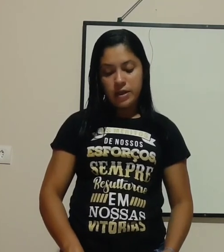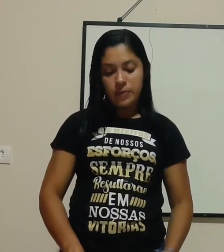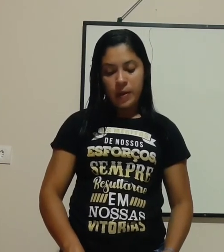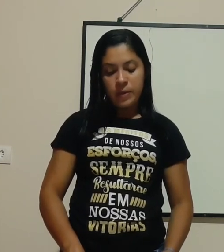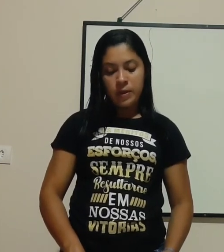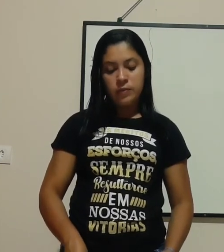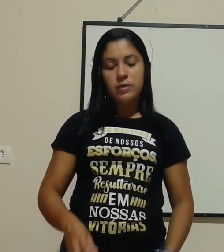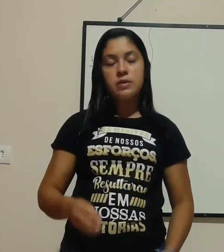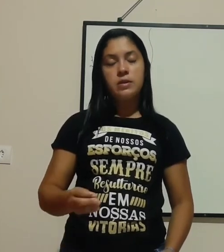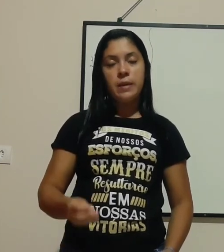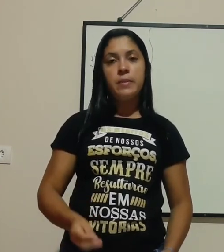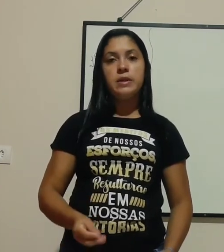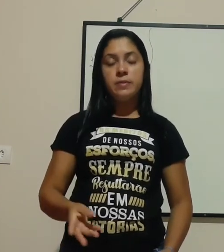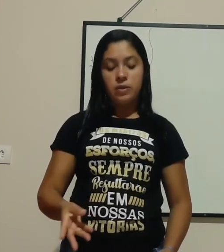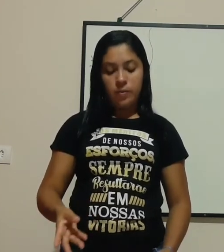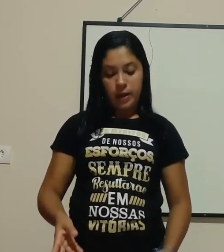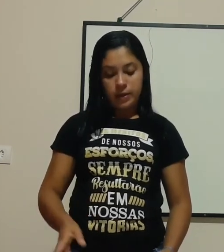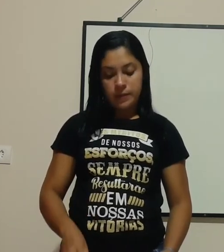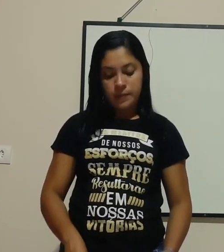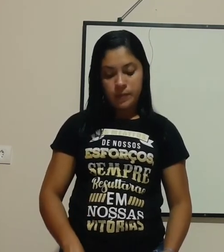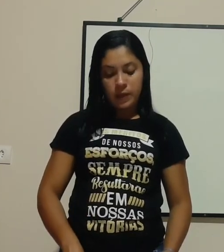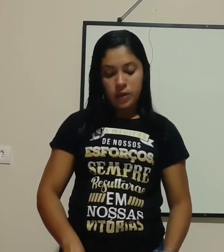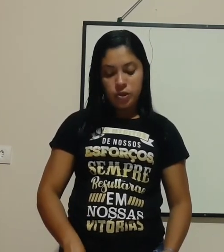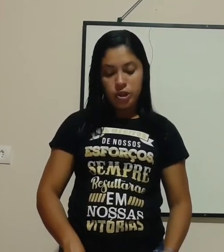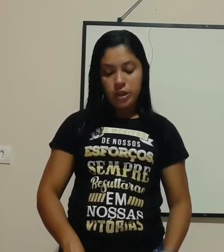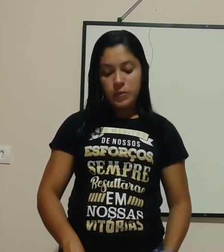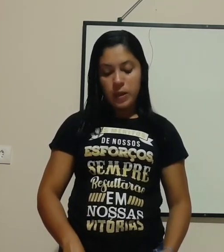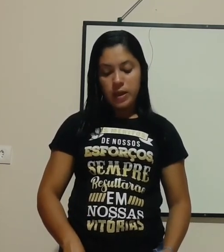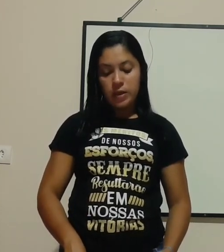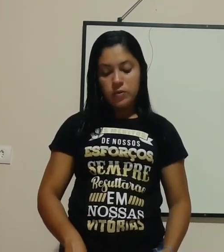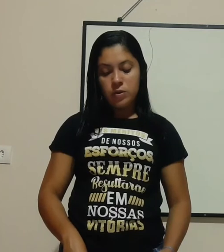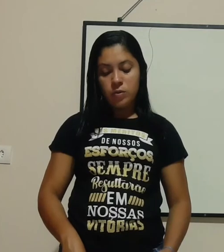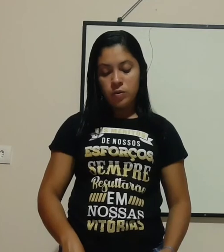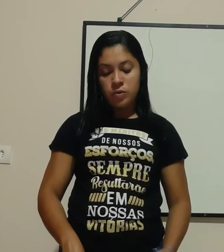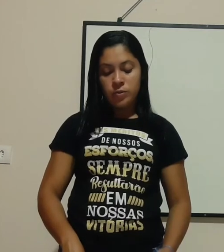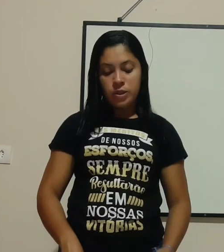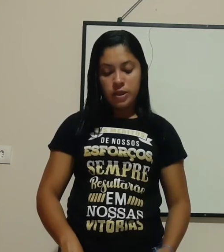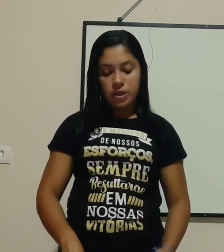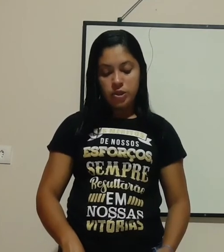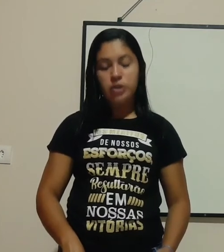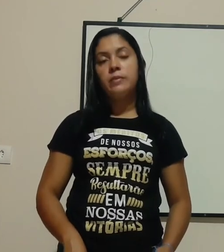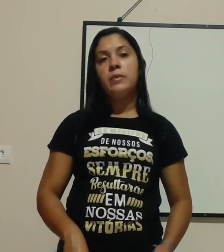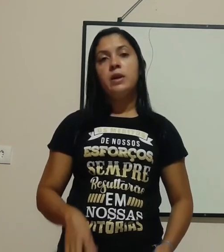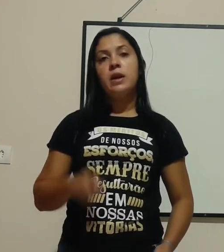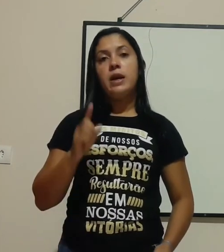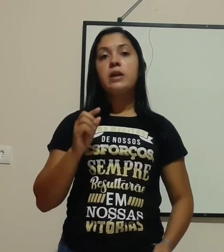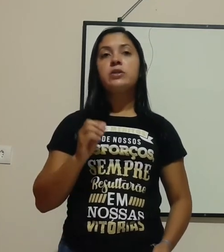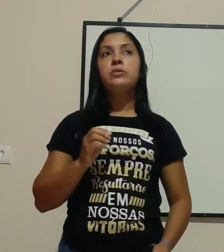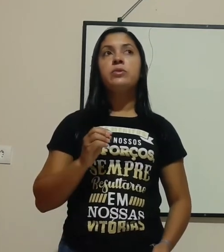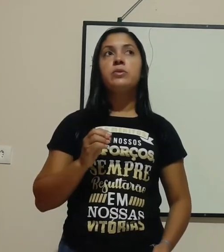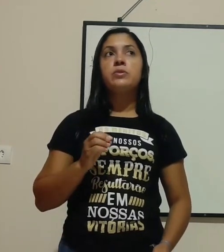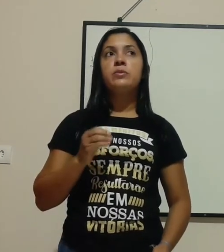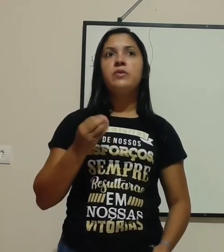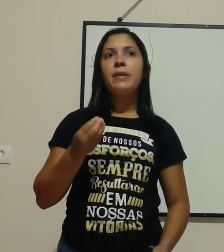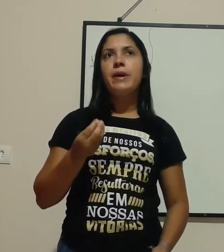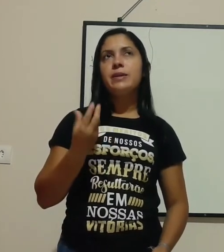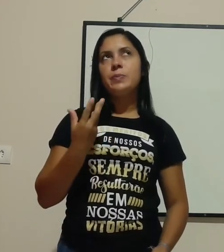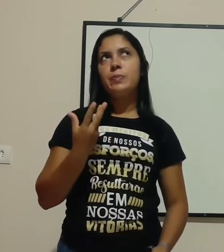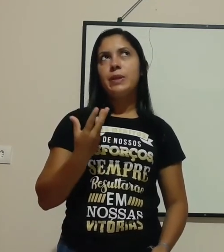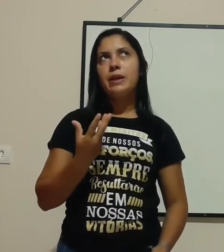equipamentos na mesma tomada. Dicas para reduzir o consumo de energia. A questão do consumo vai mais pela